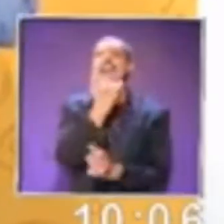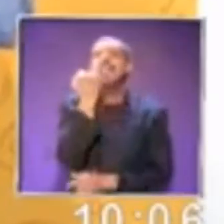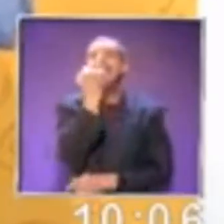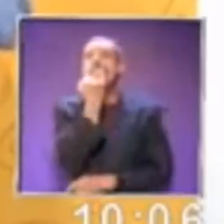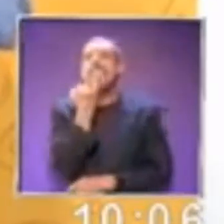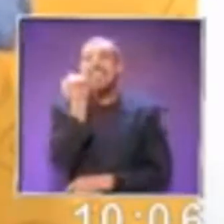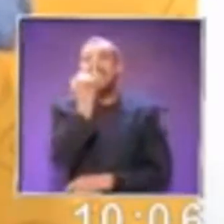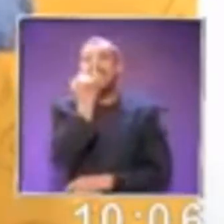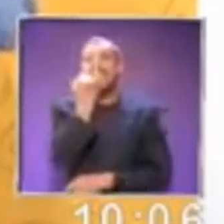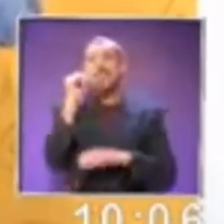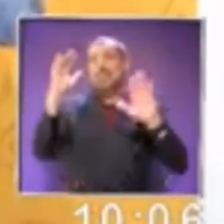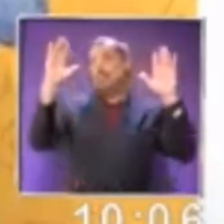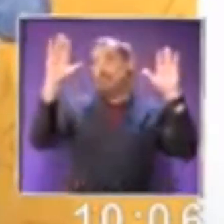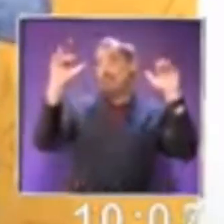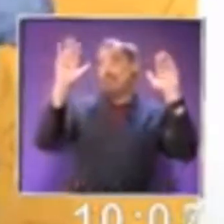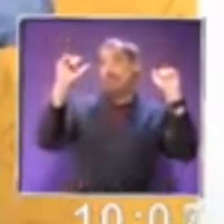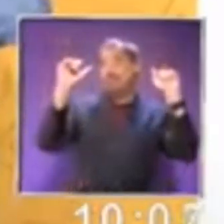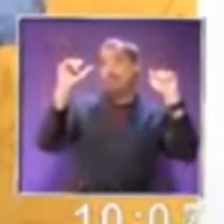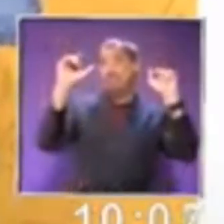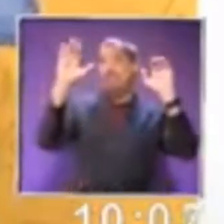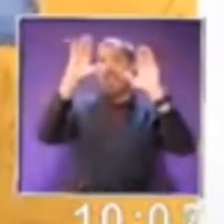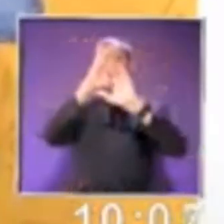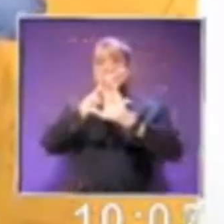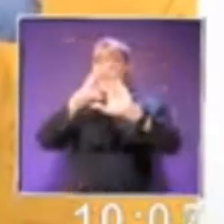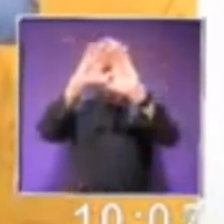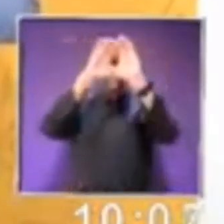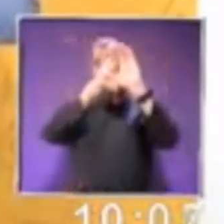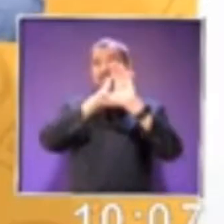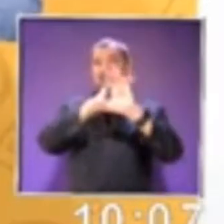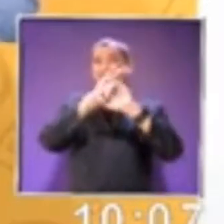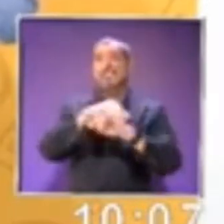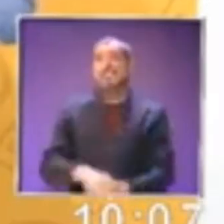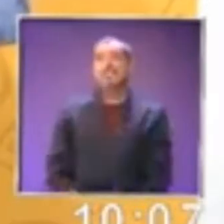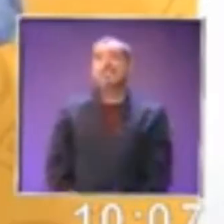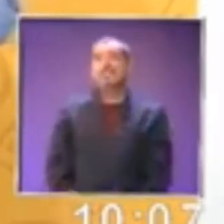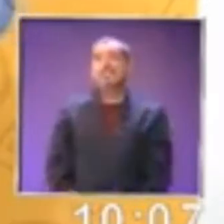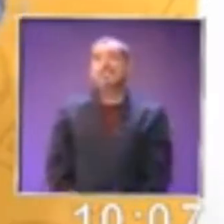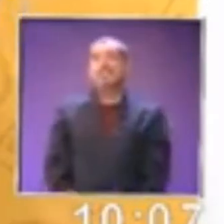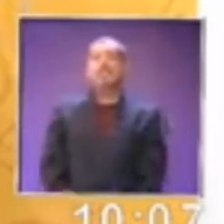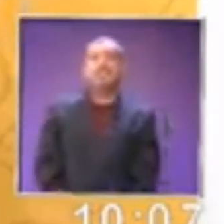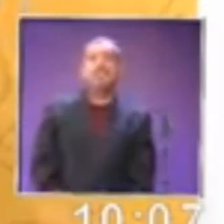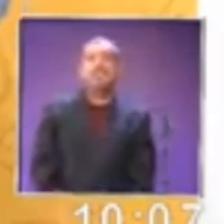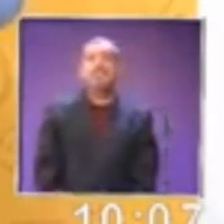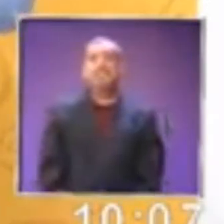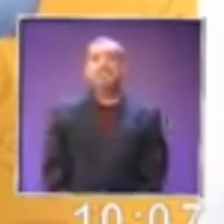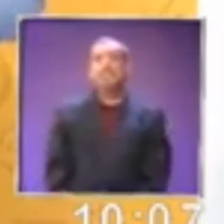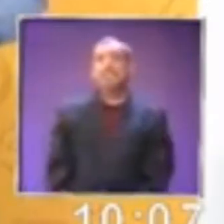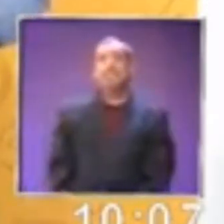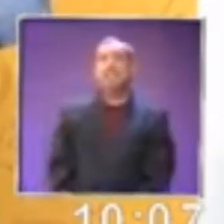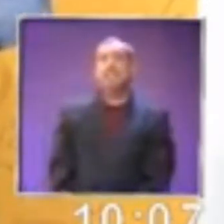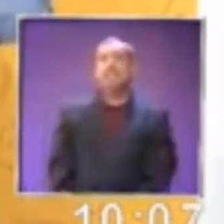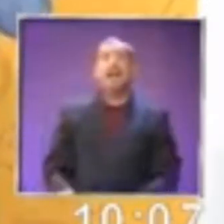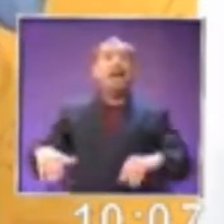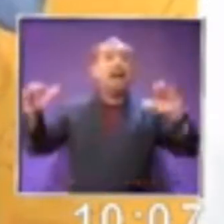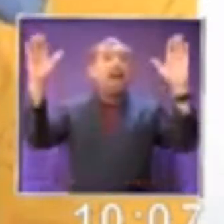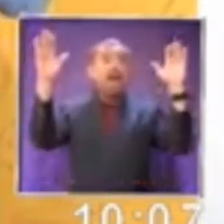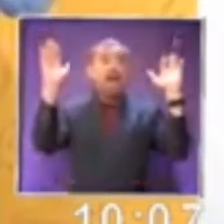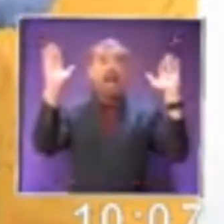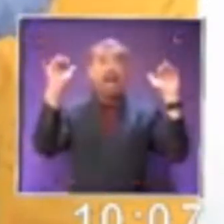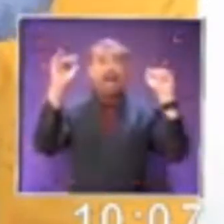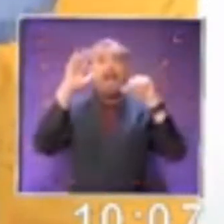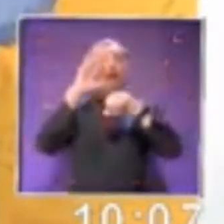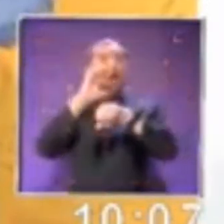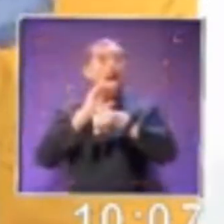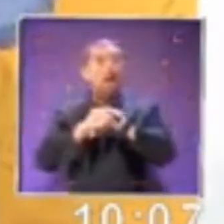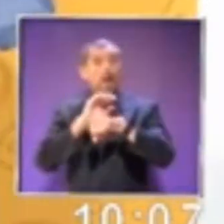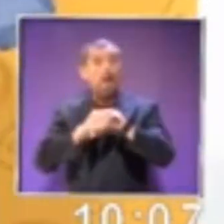vamos a despedirnos con la canción del goodbye. Goodbye. Decimos. One, two, three. Goodbye, friends.